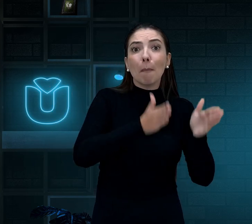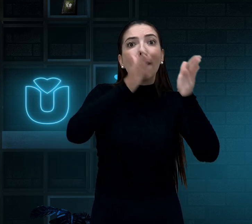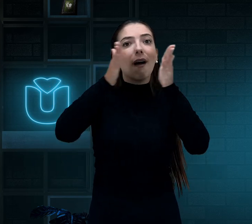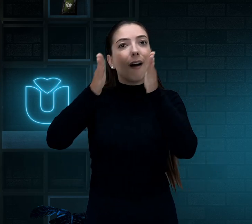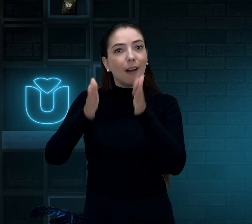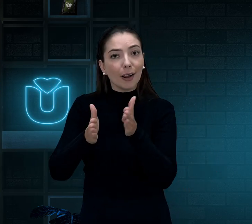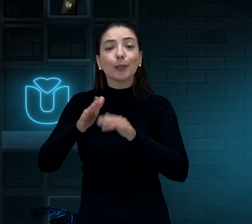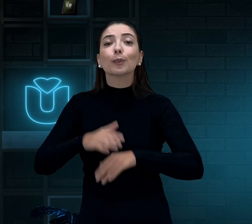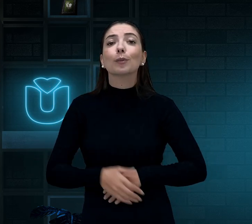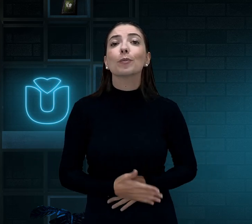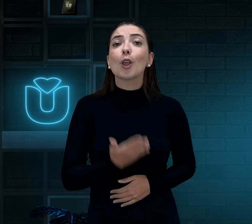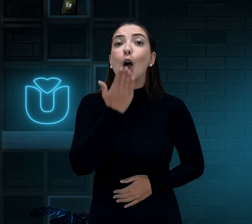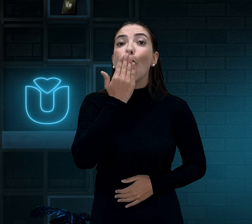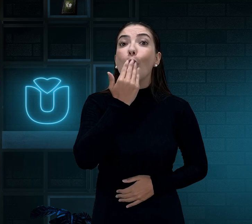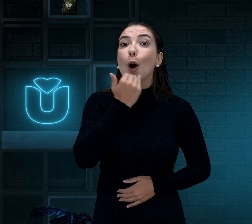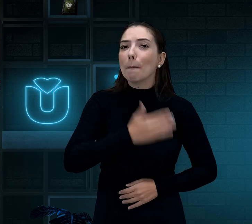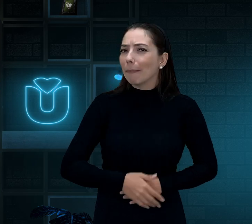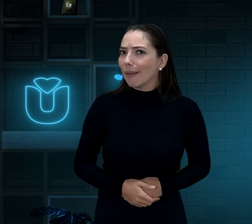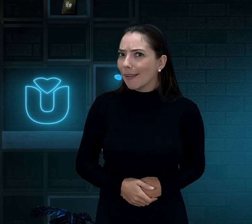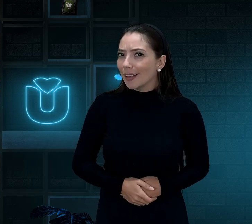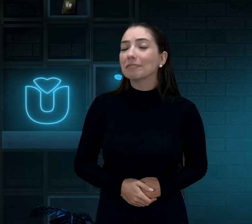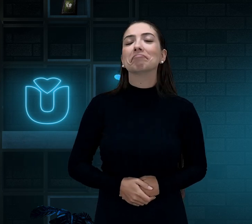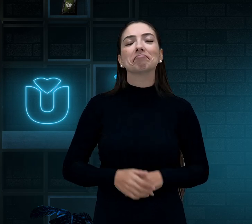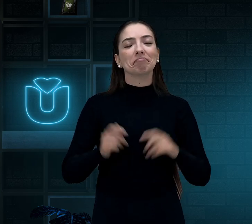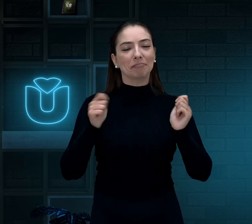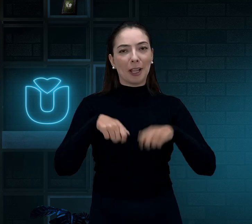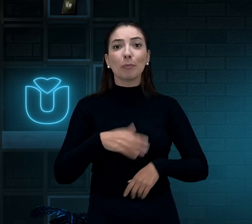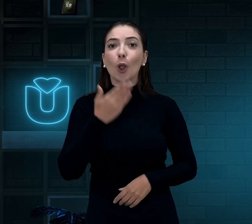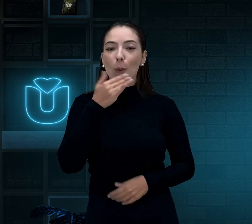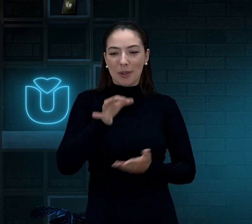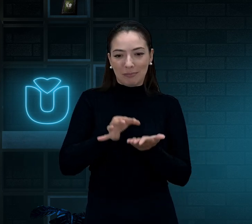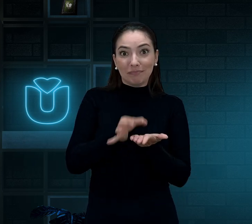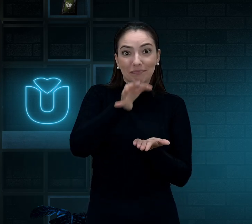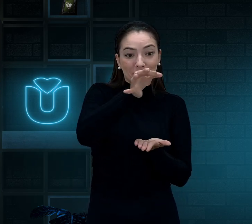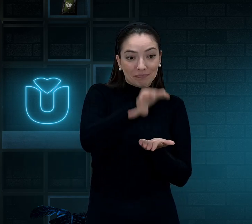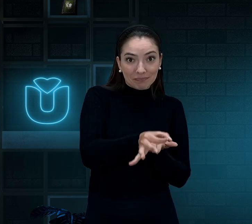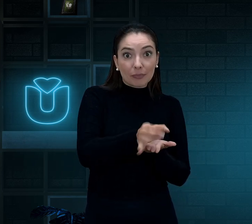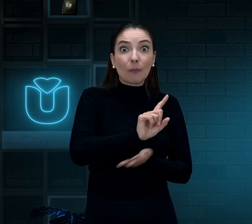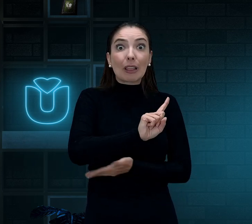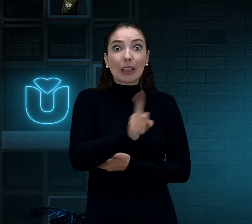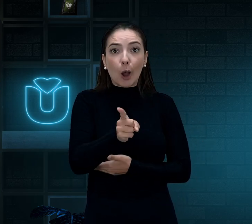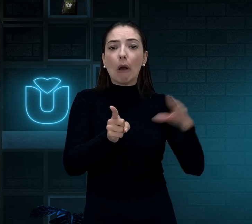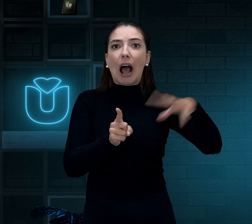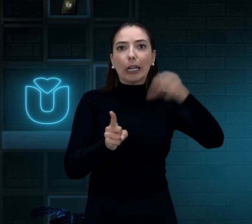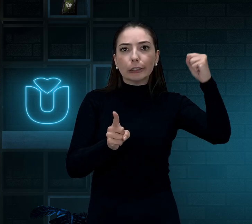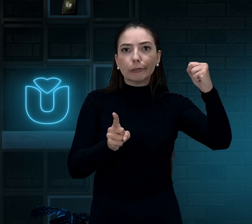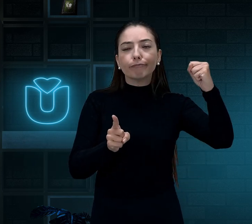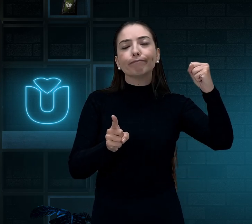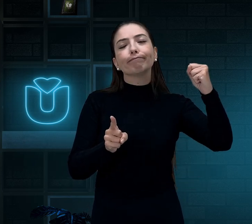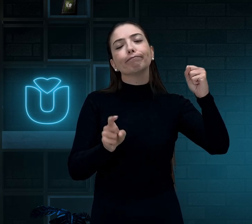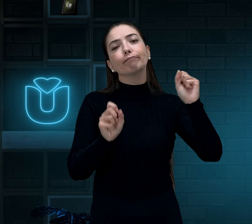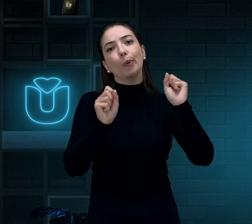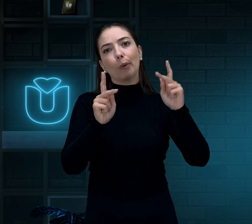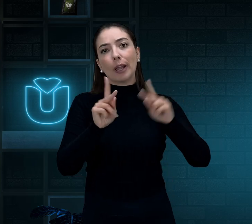Também para comer. Eu coloco o petisco e digo não, eles vão pegar. Ok!